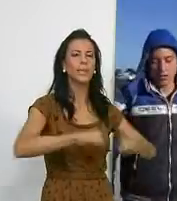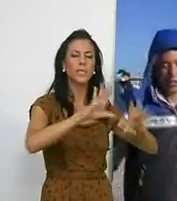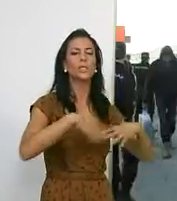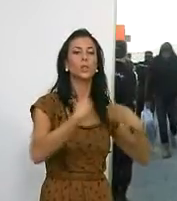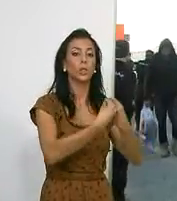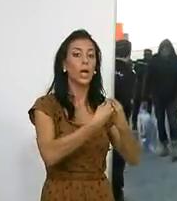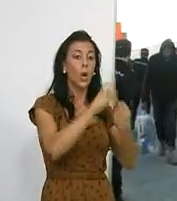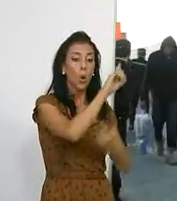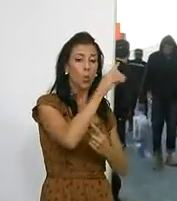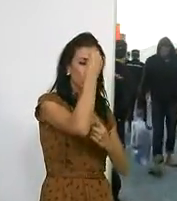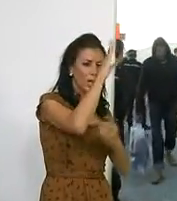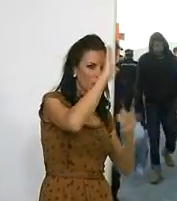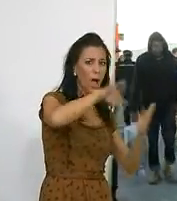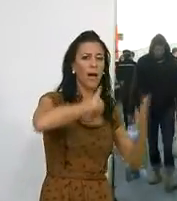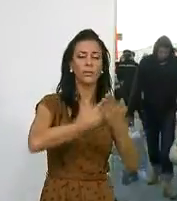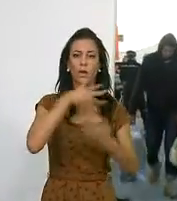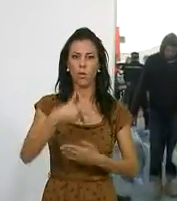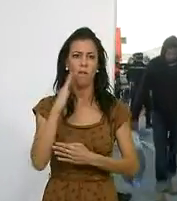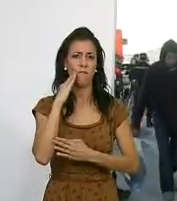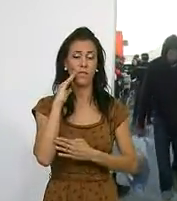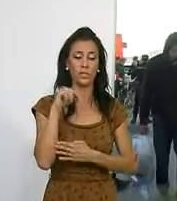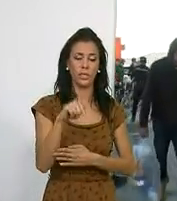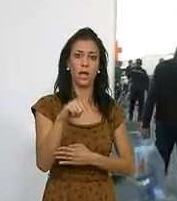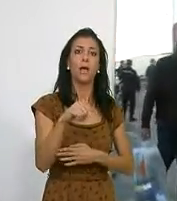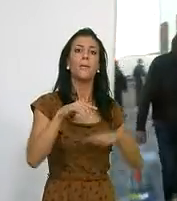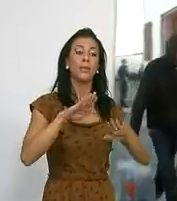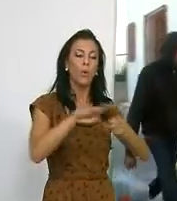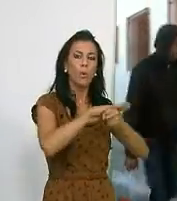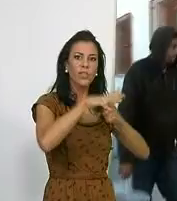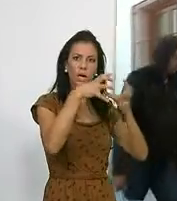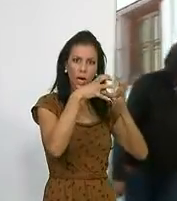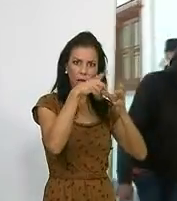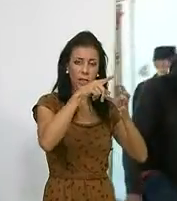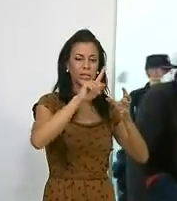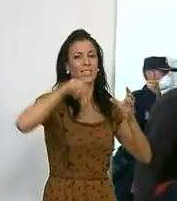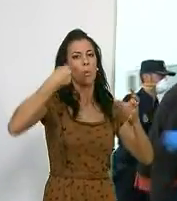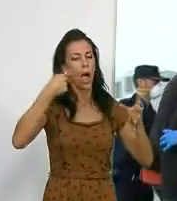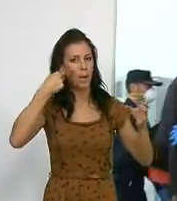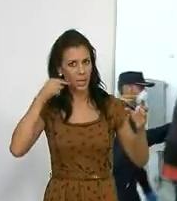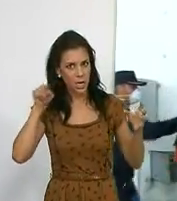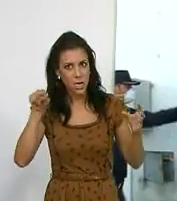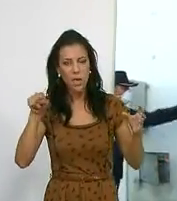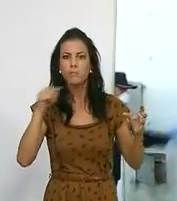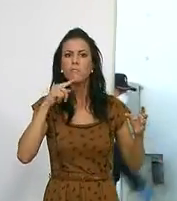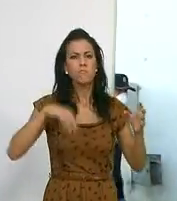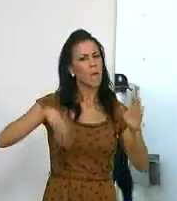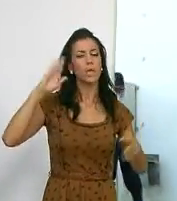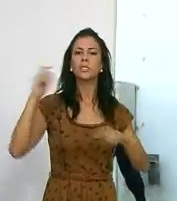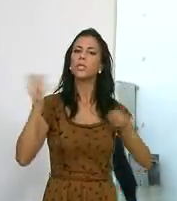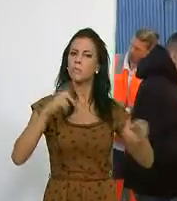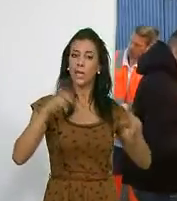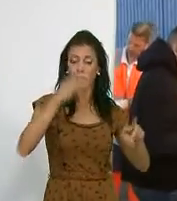día 1 de enero hasta la fecha. Concretamente la provincia de Granada, después de Almería, a la que han llegado más